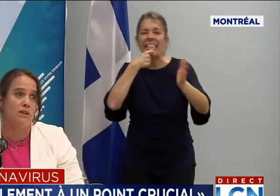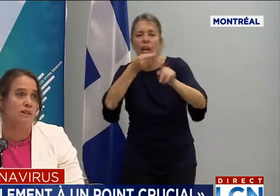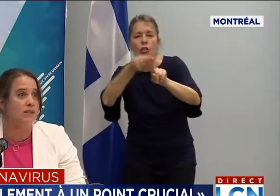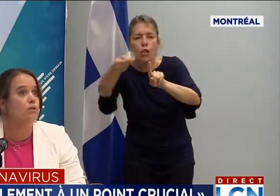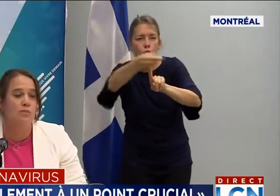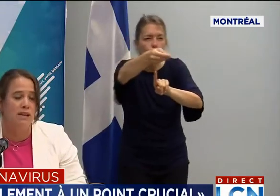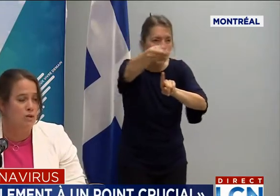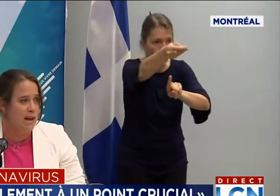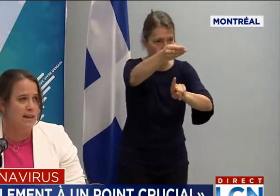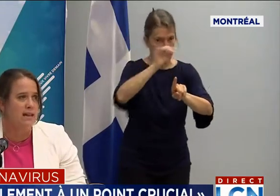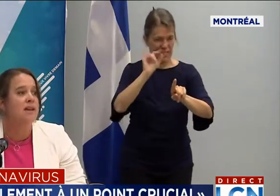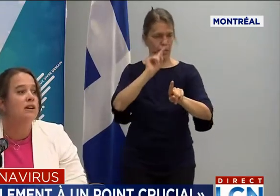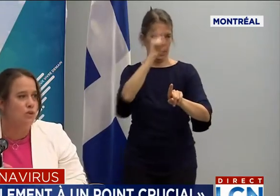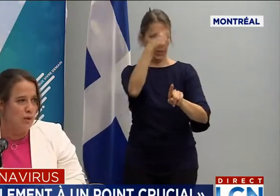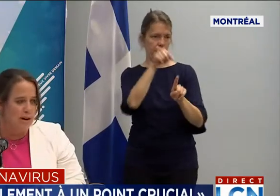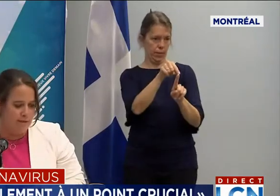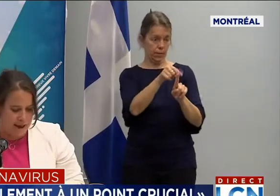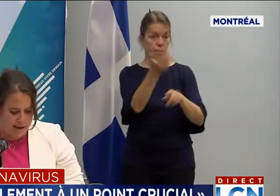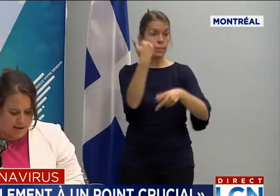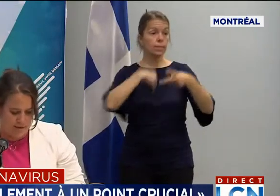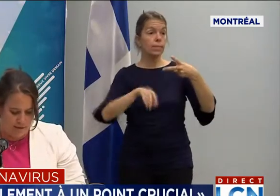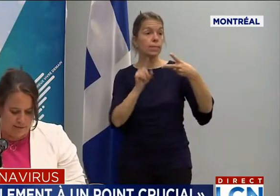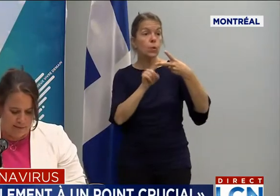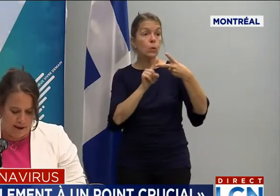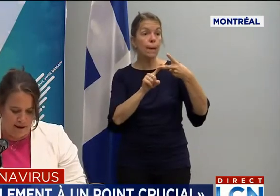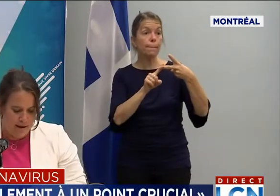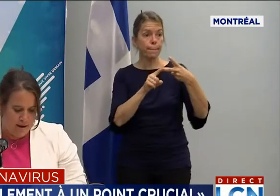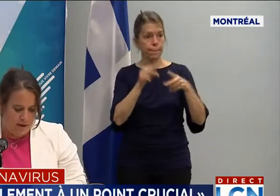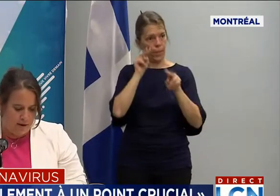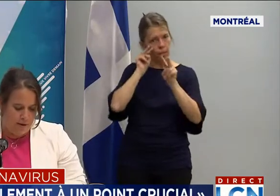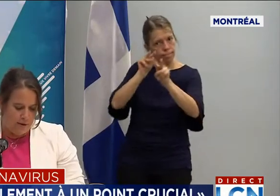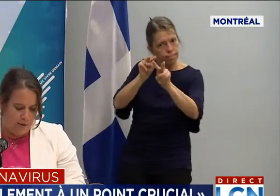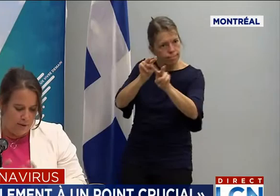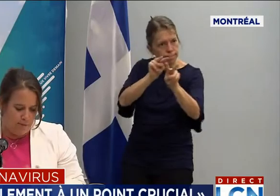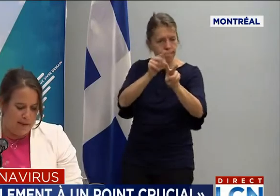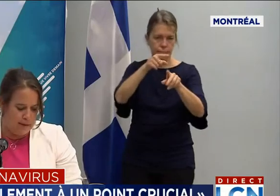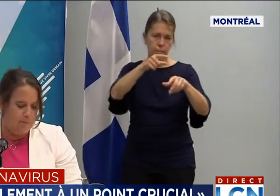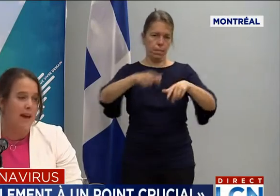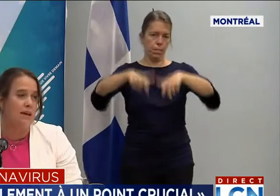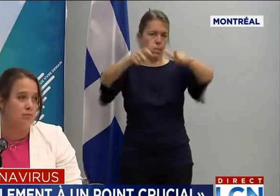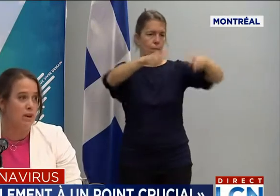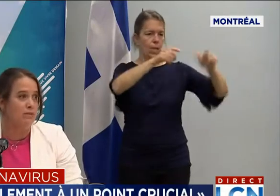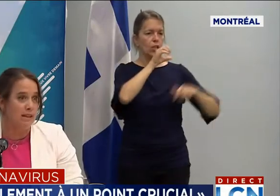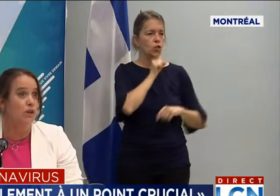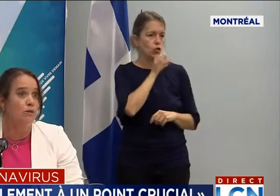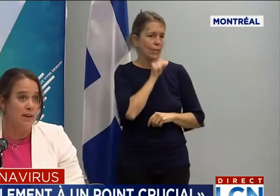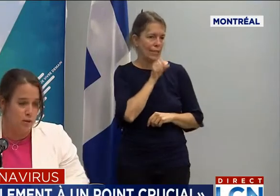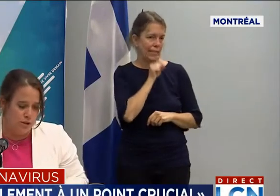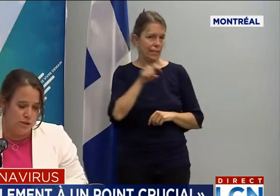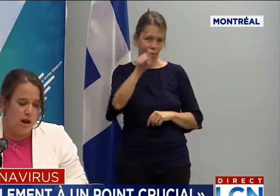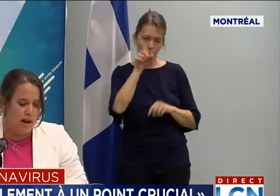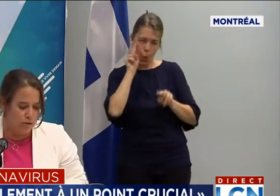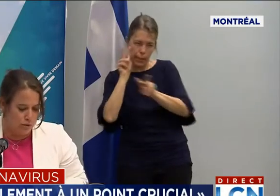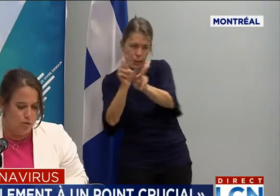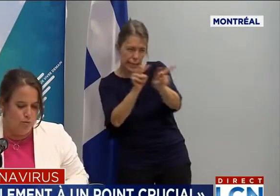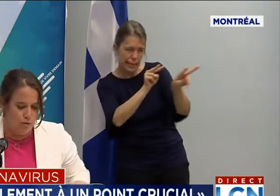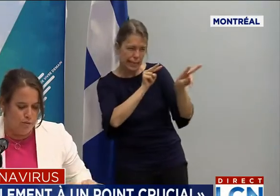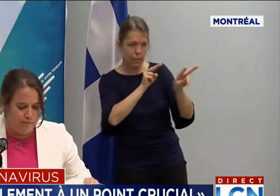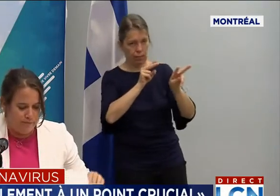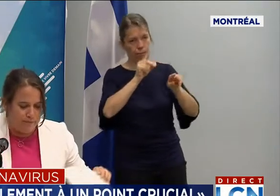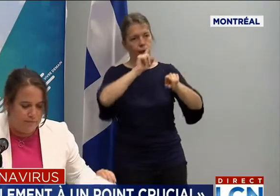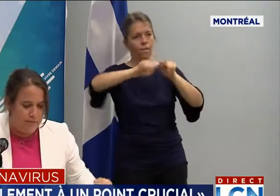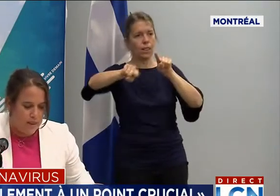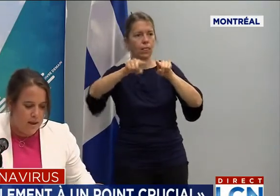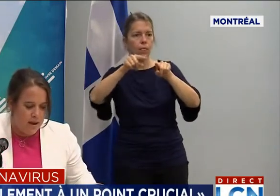la deuxième priorité, nos milieux aînés doivent être vraiment bien préparés pour éviter que le virus entre de